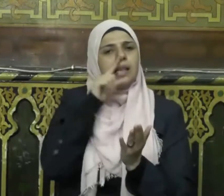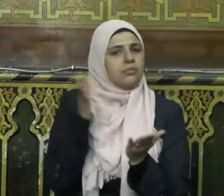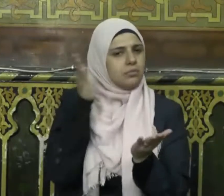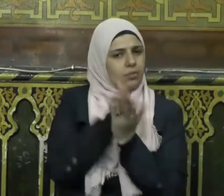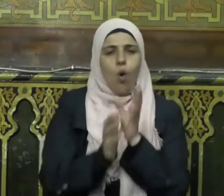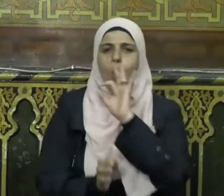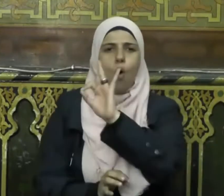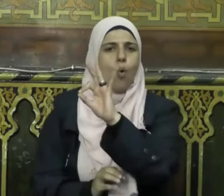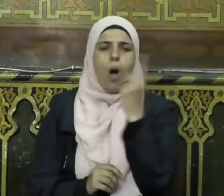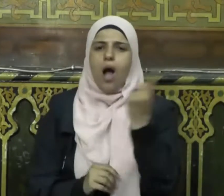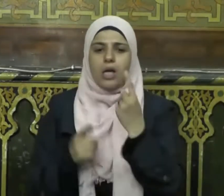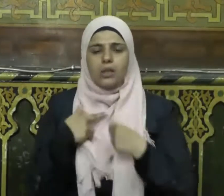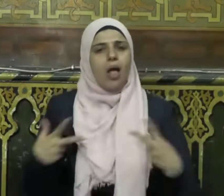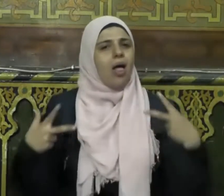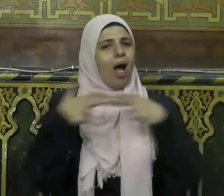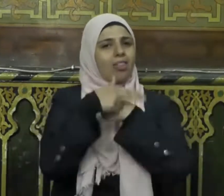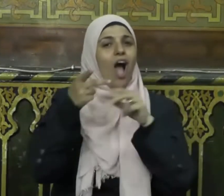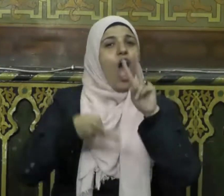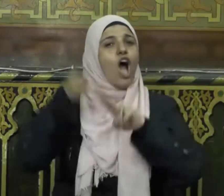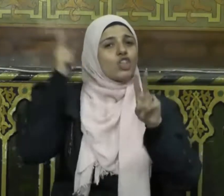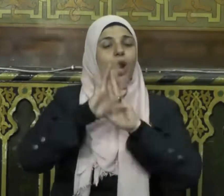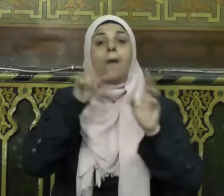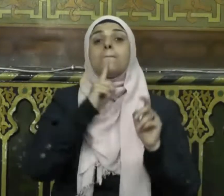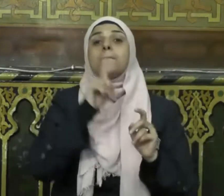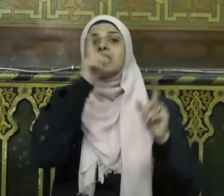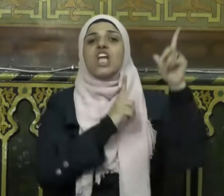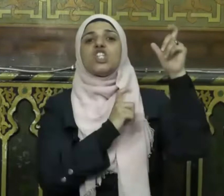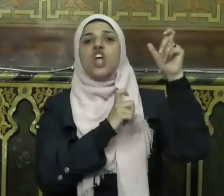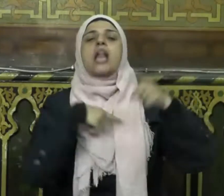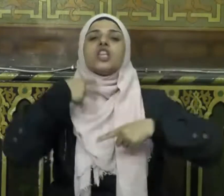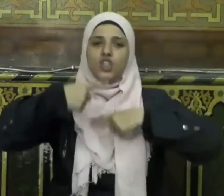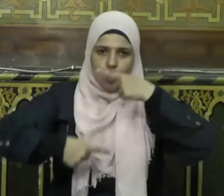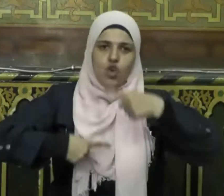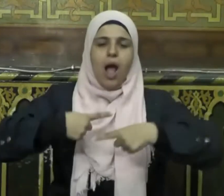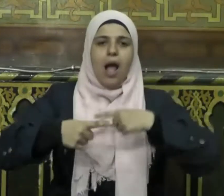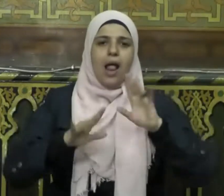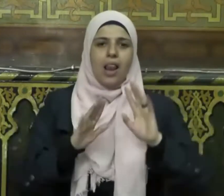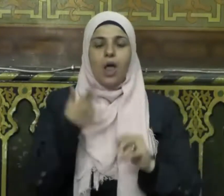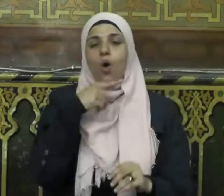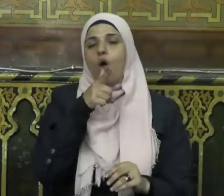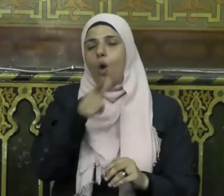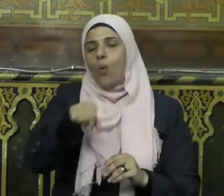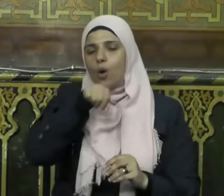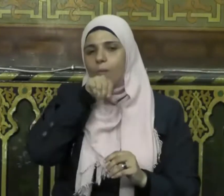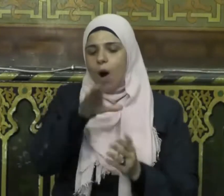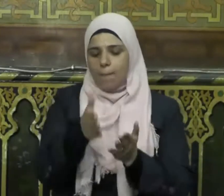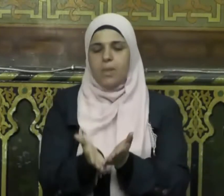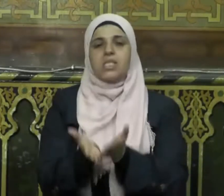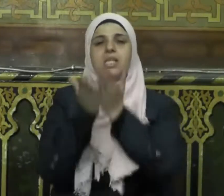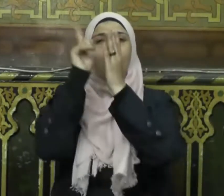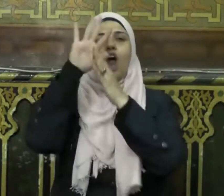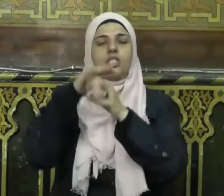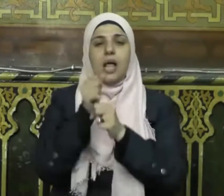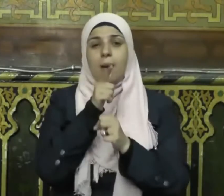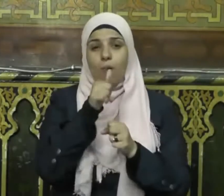فقد انقطعت الهجرة ولكن جهاد ونية ويقول نبينا صلى الله عليه وسلم